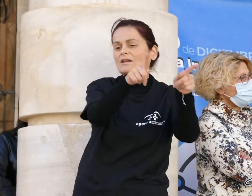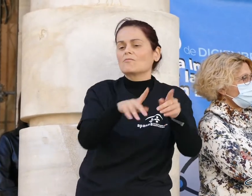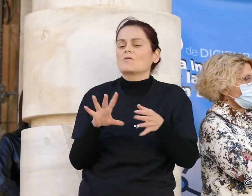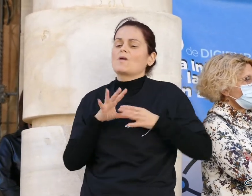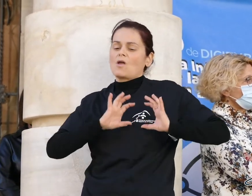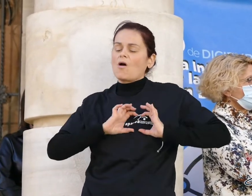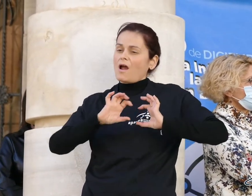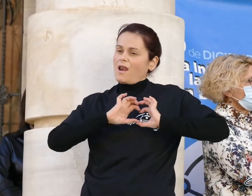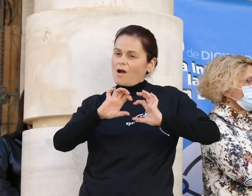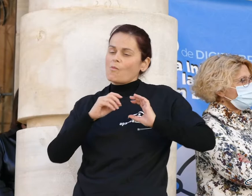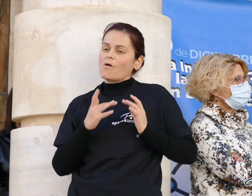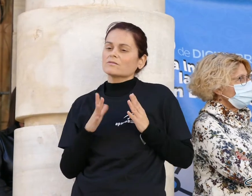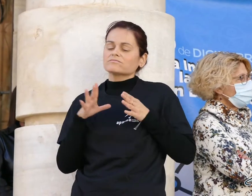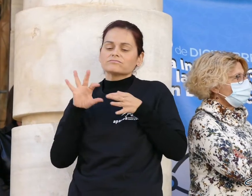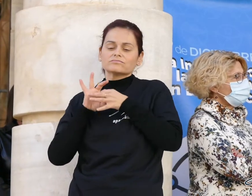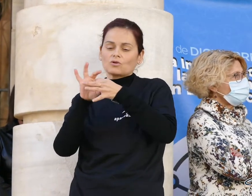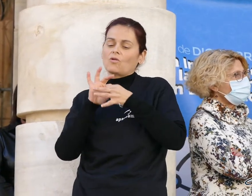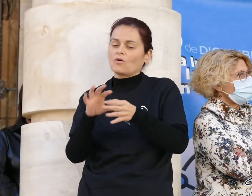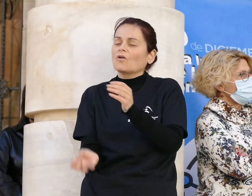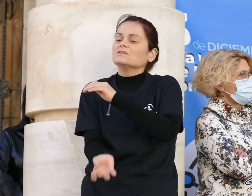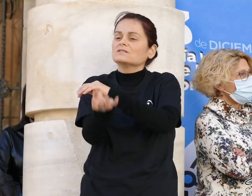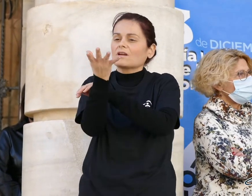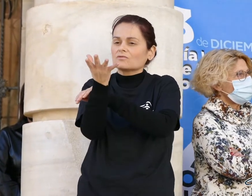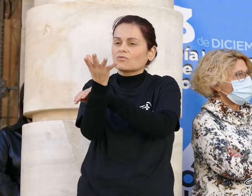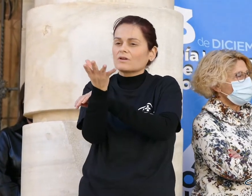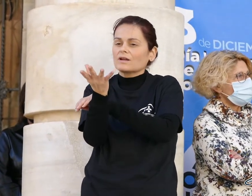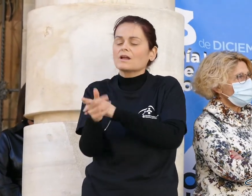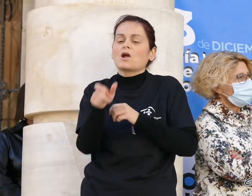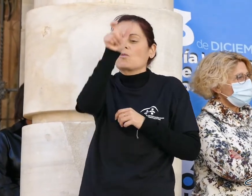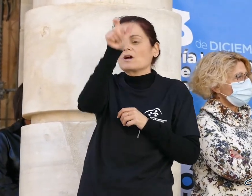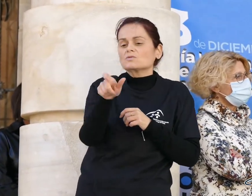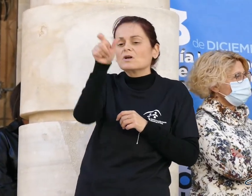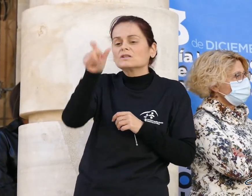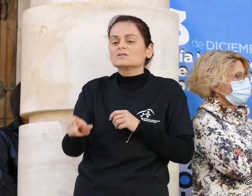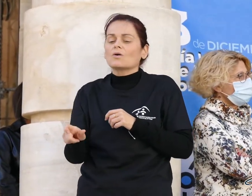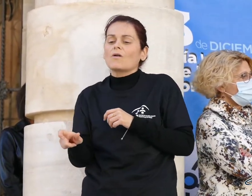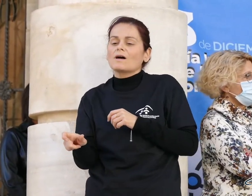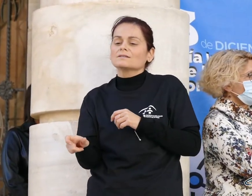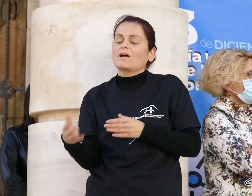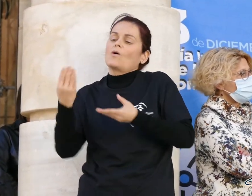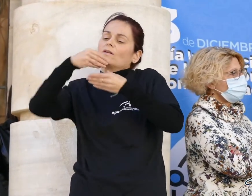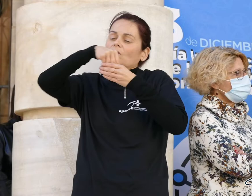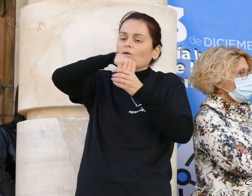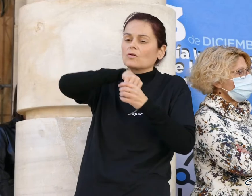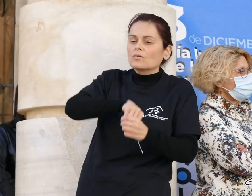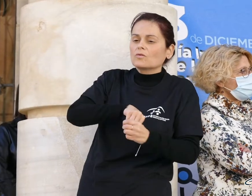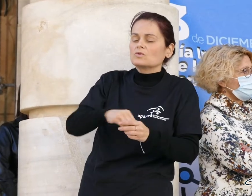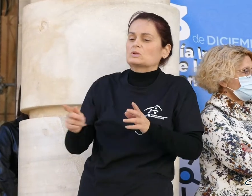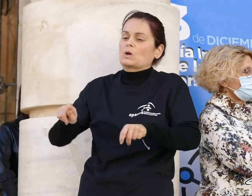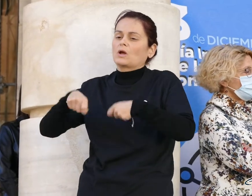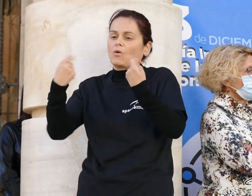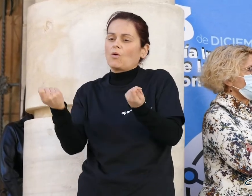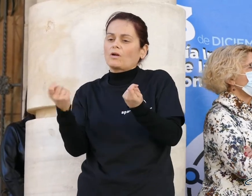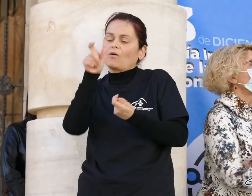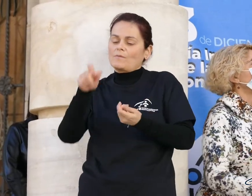amor, conseguiremos resurgir como una humanidad fraternal, inclusiva, ecológica y